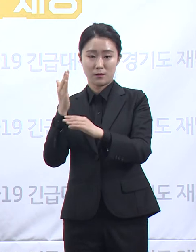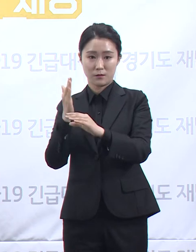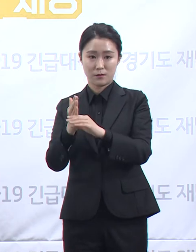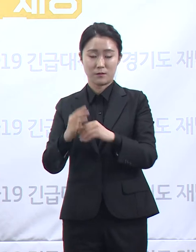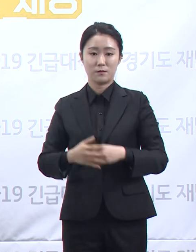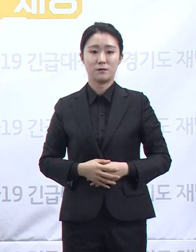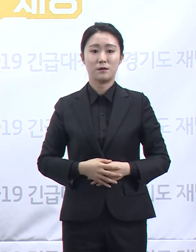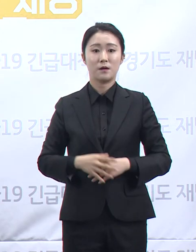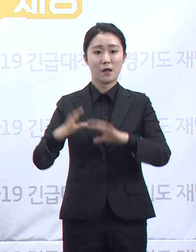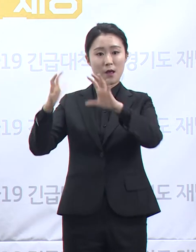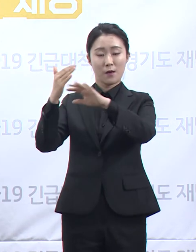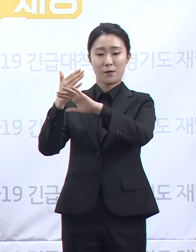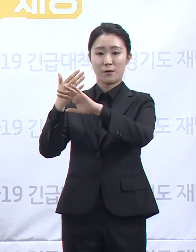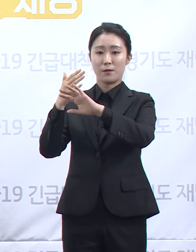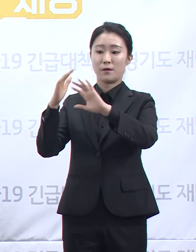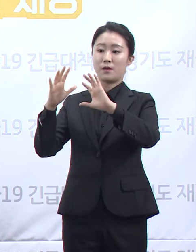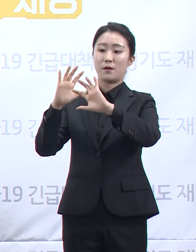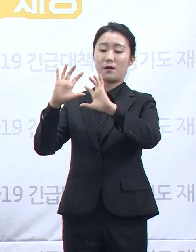확진 현황을 말씀드리겠습니다.